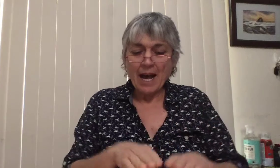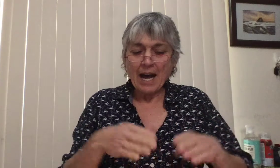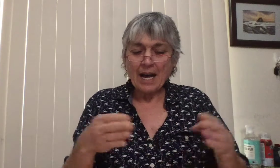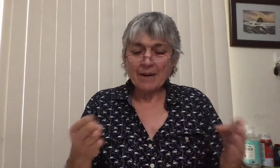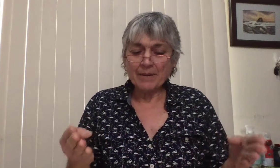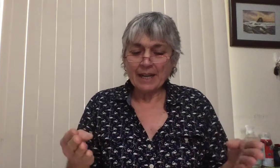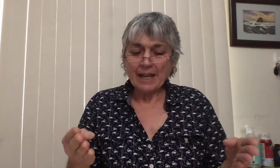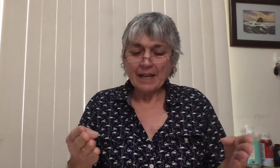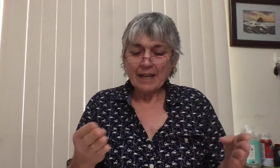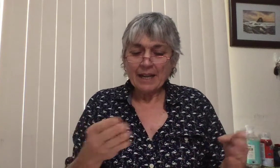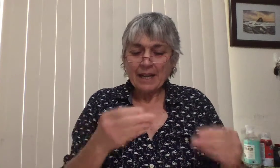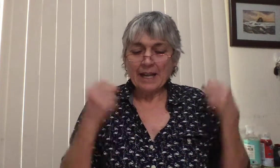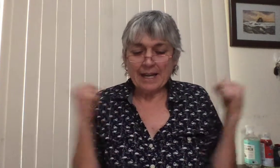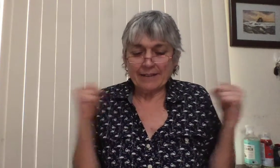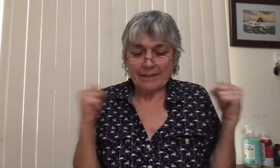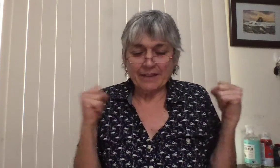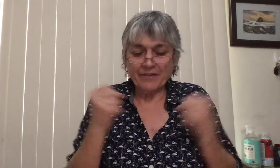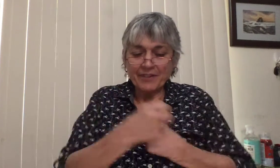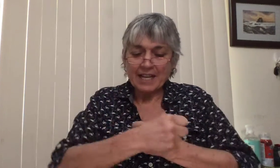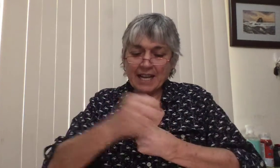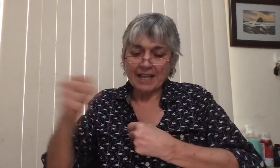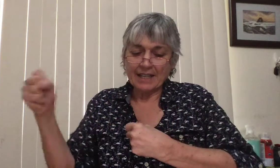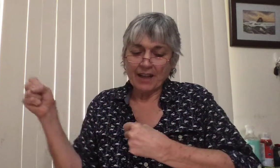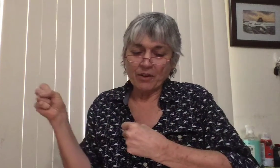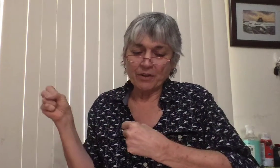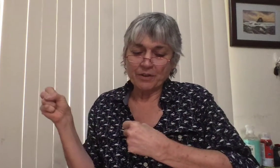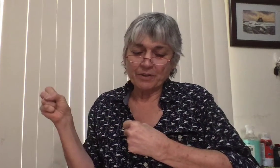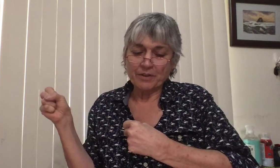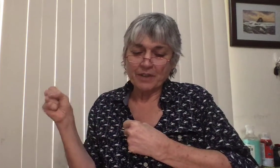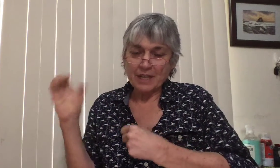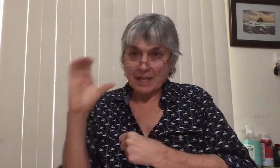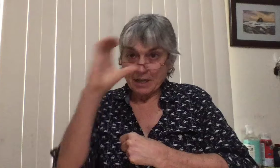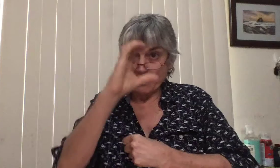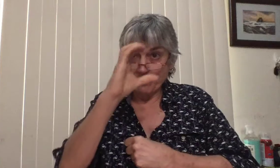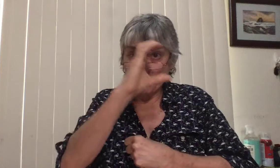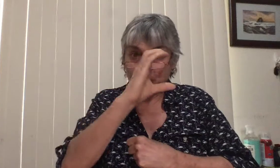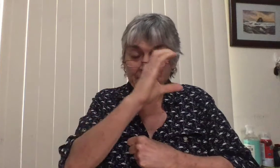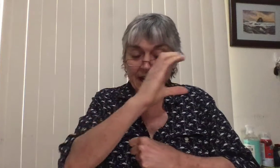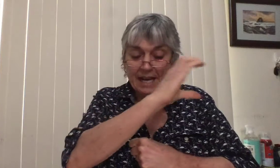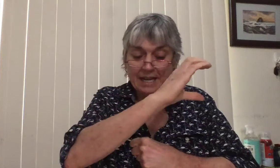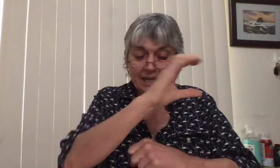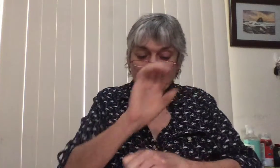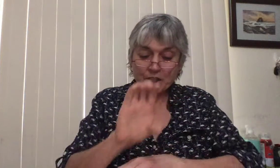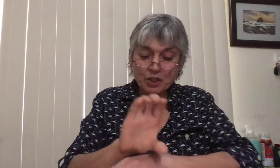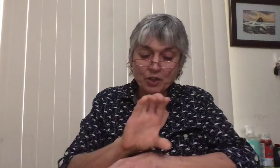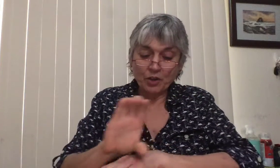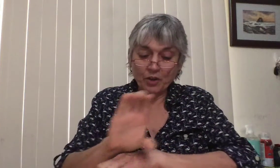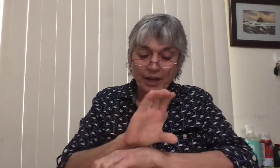Abre el refrigerador. Busca chocolate.